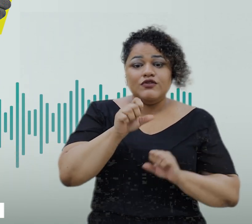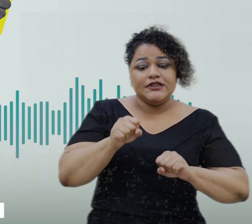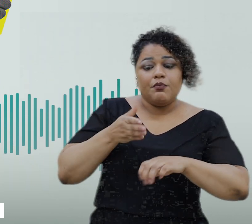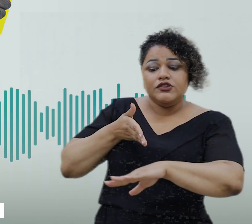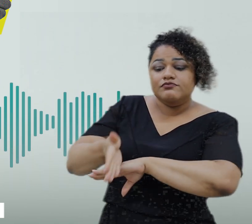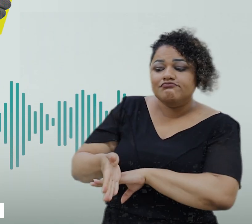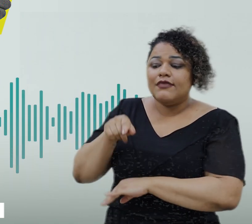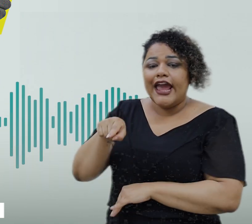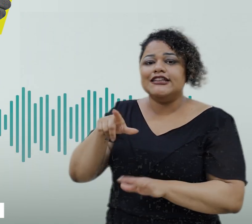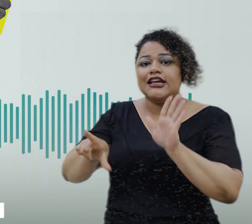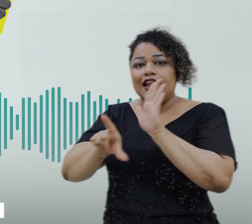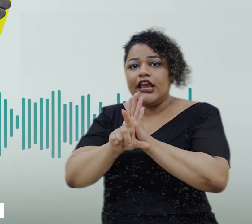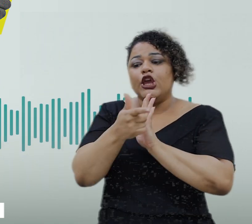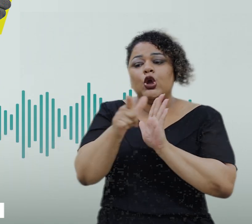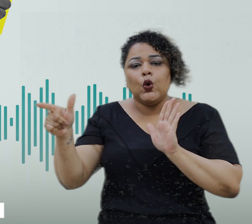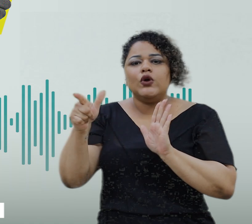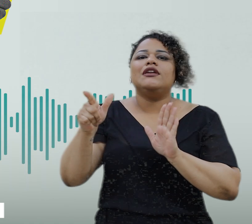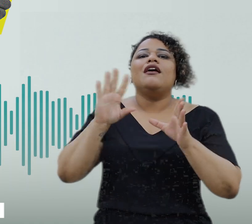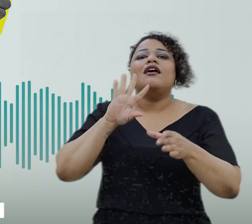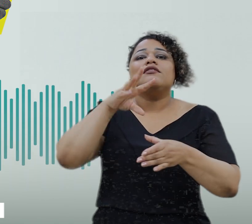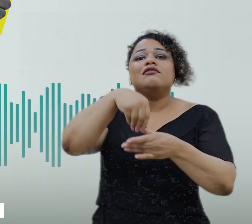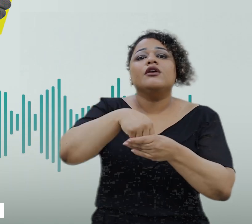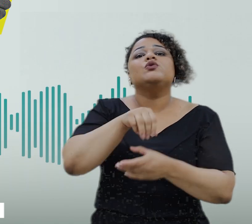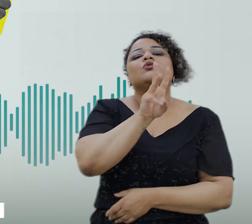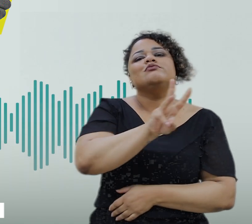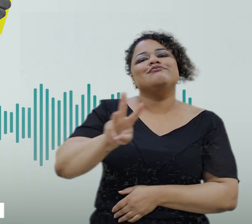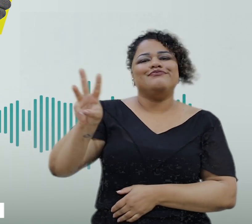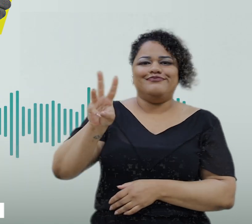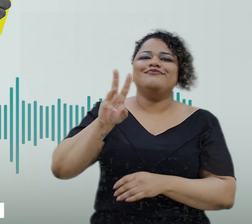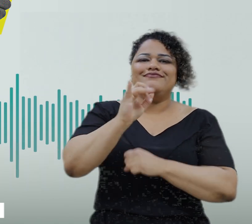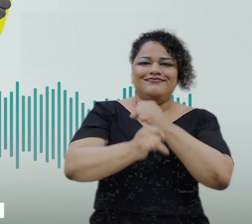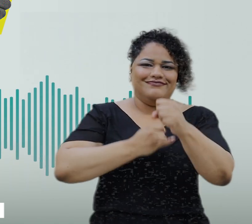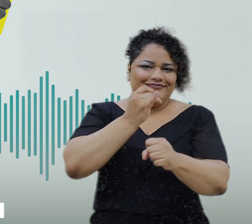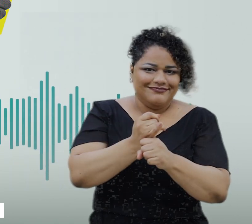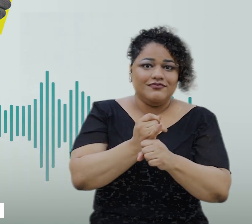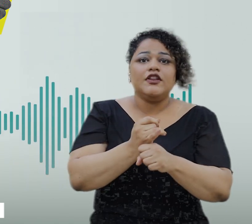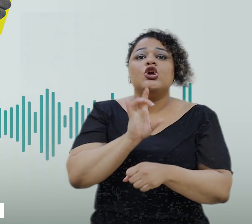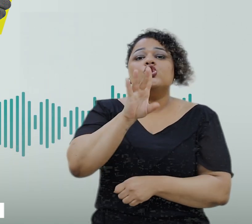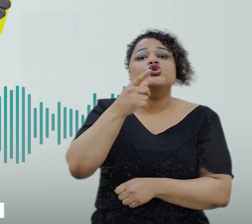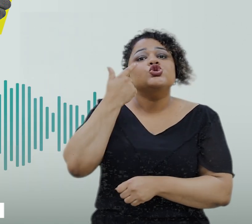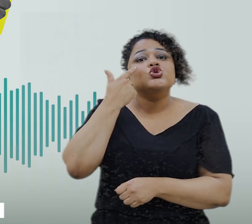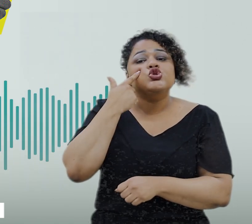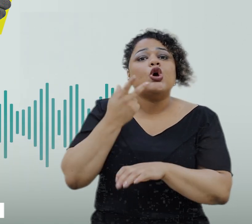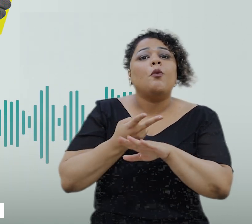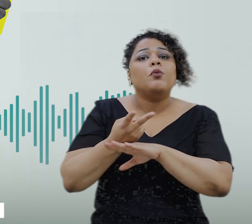e acompanhar mais notícias da Câmara no portal na internet. Basta procurar Câmara Municipal de Belo Horizonte nos sites de